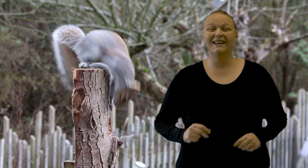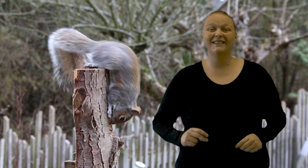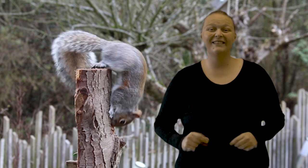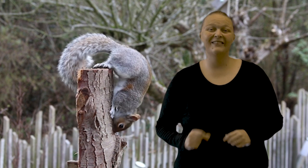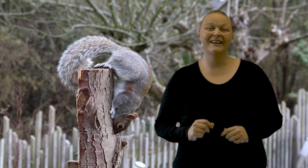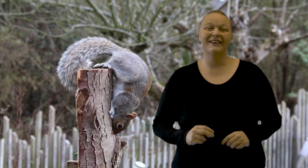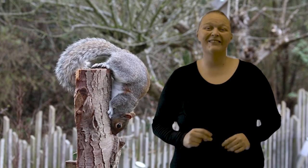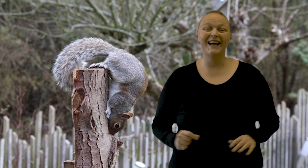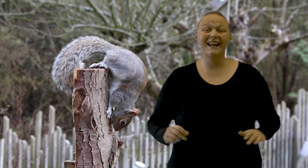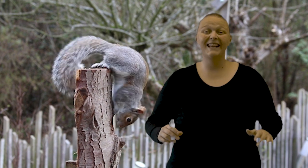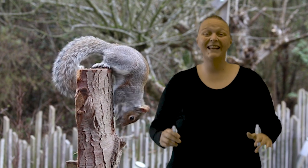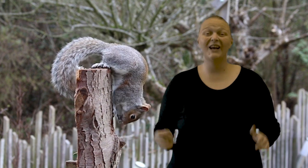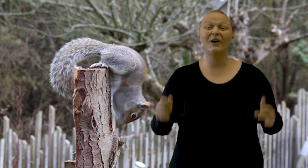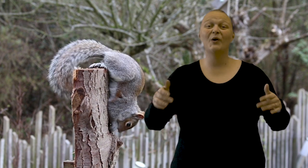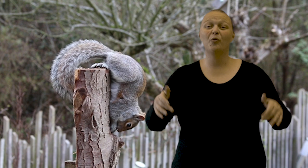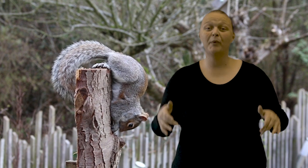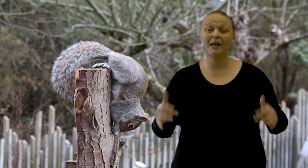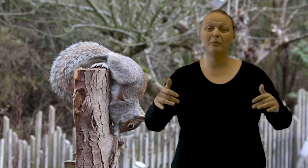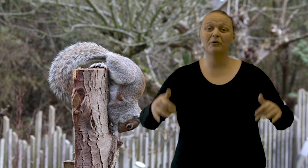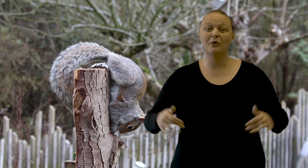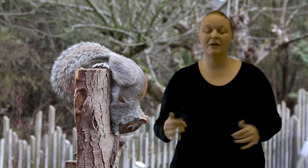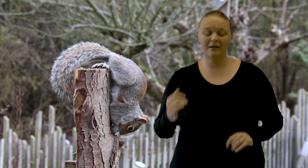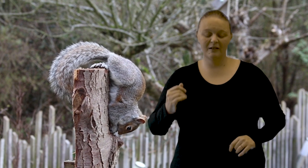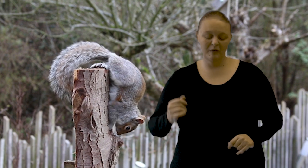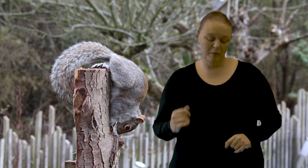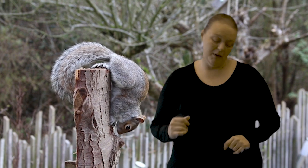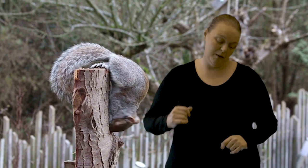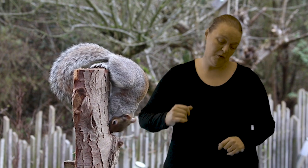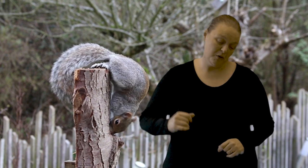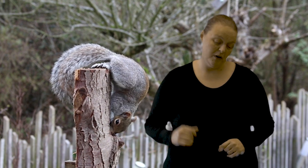One, two, ready, go, peeps.